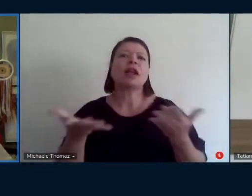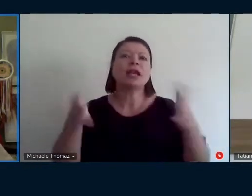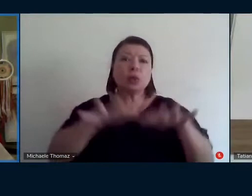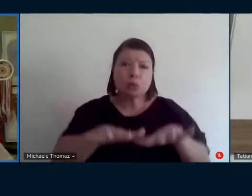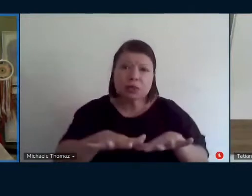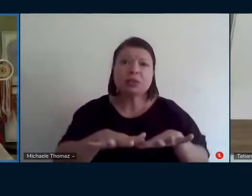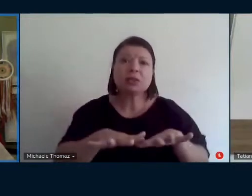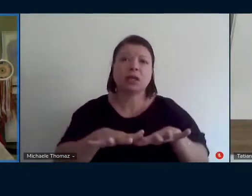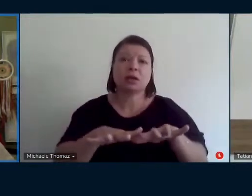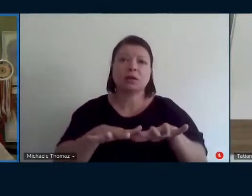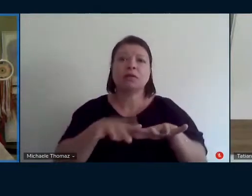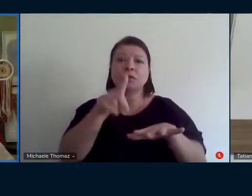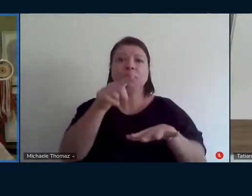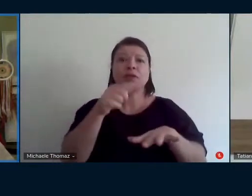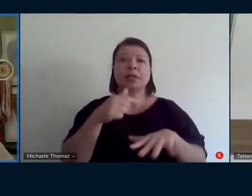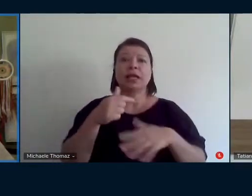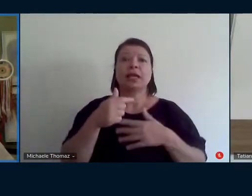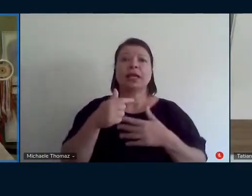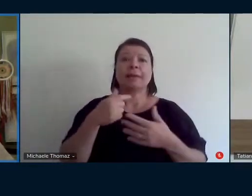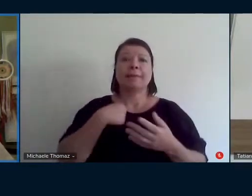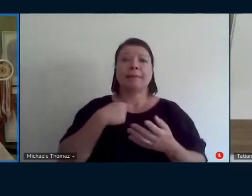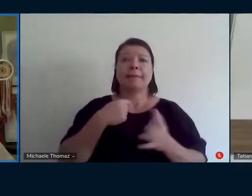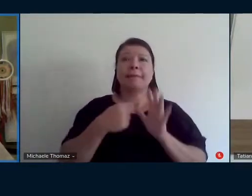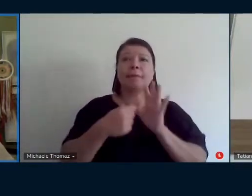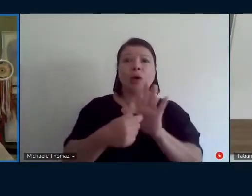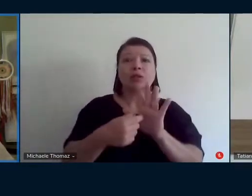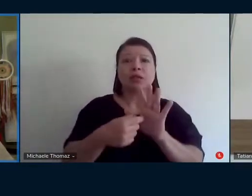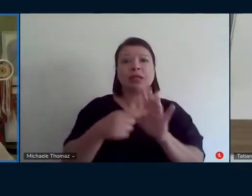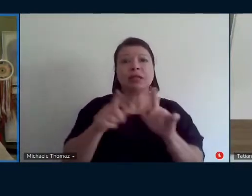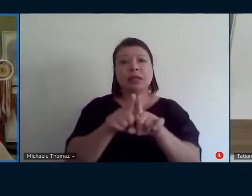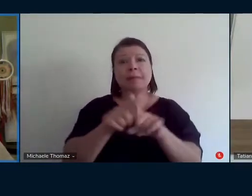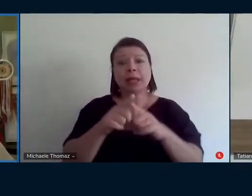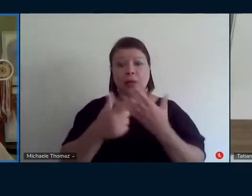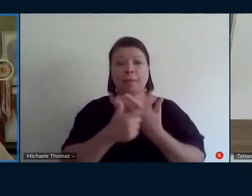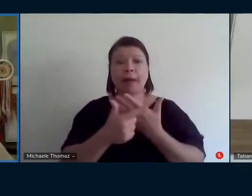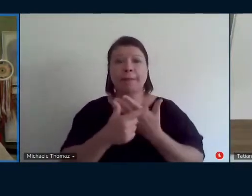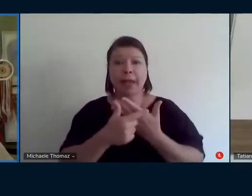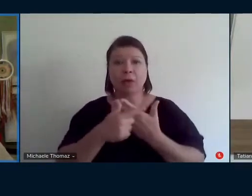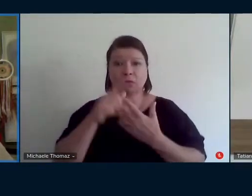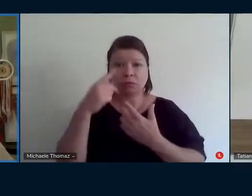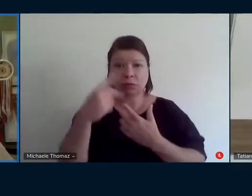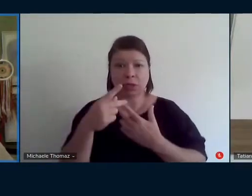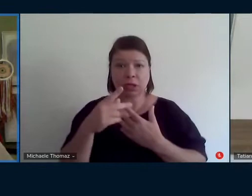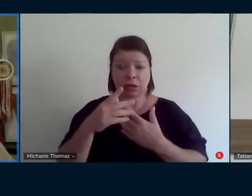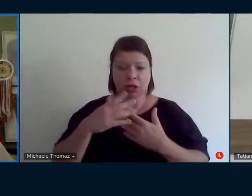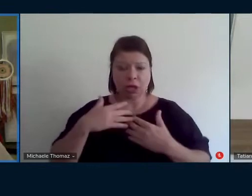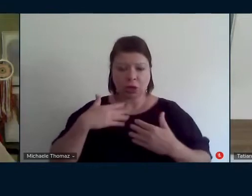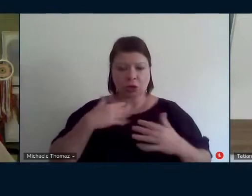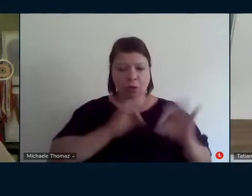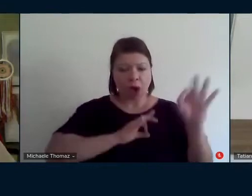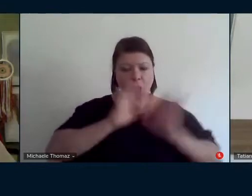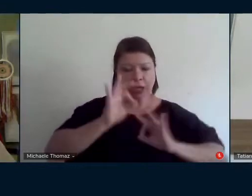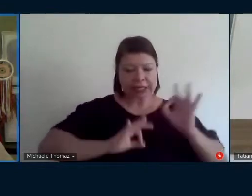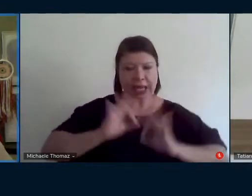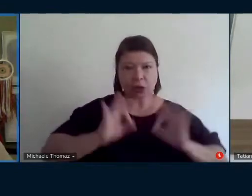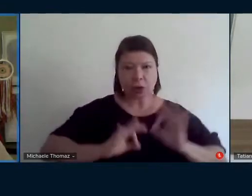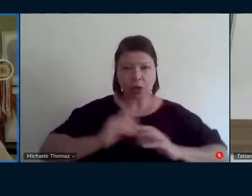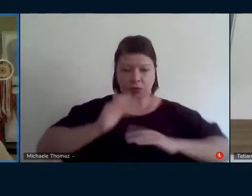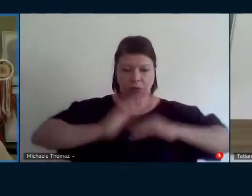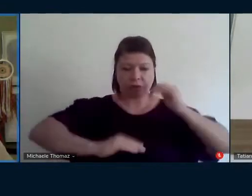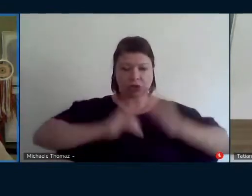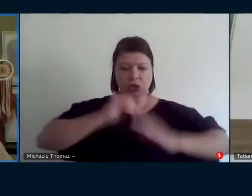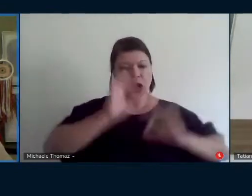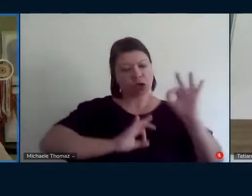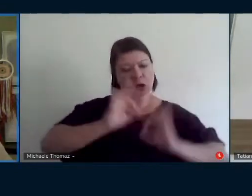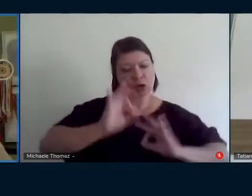você é na página 107 uma organizadora do espaço e do processo educativo então